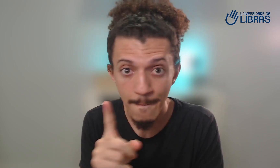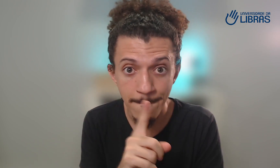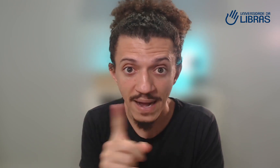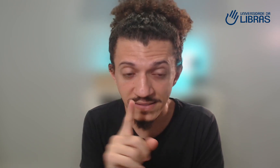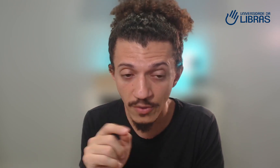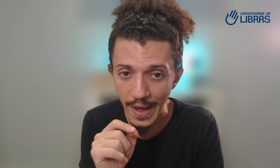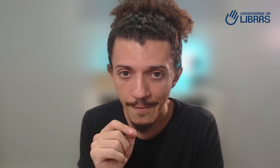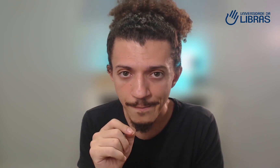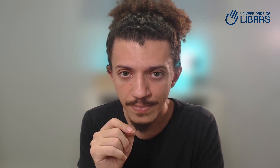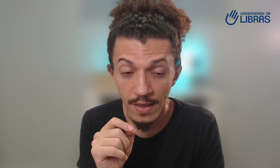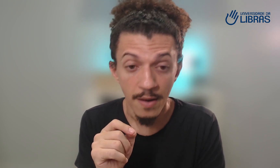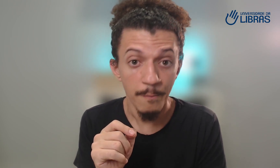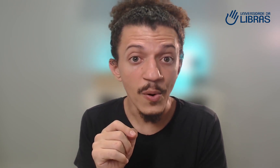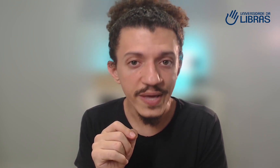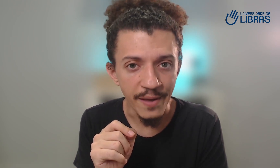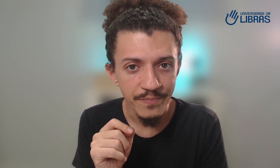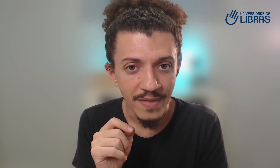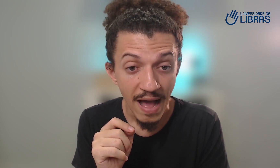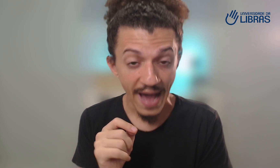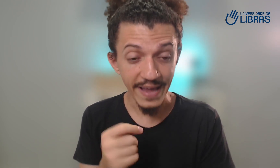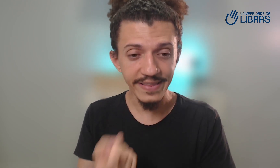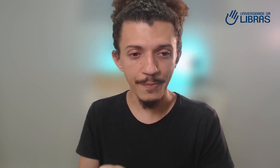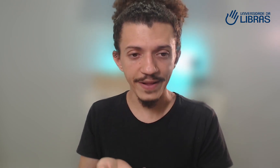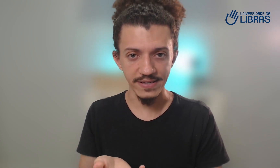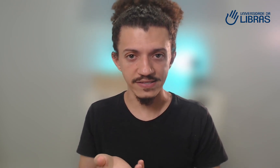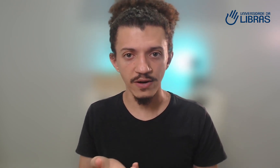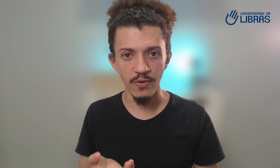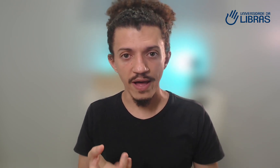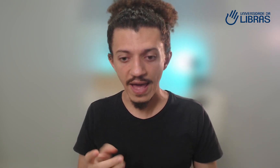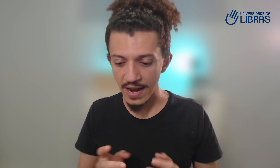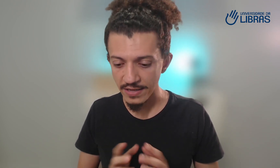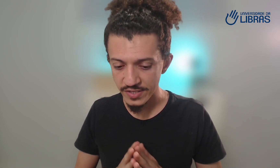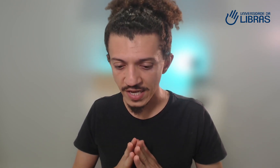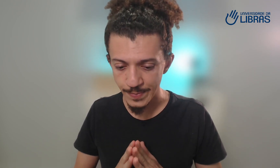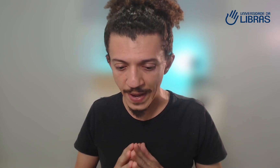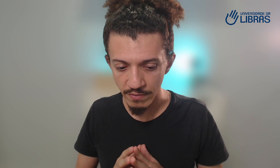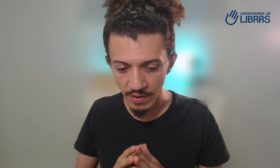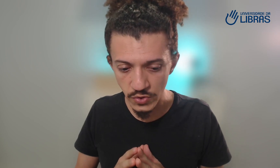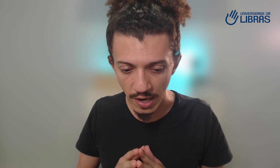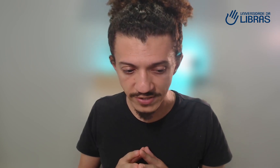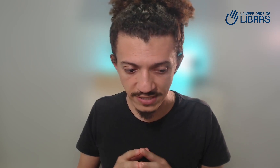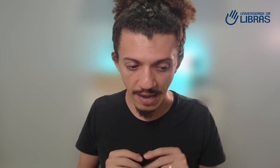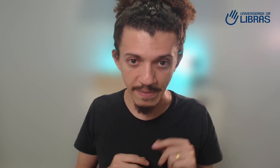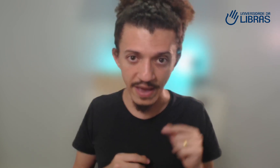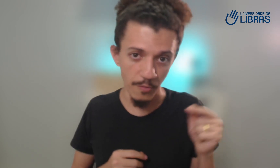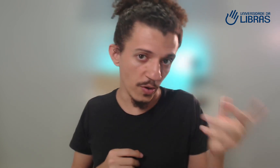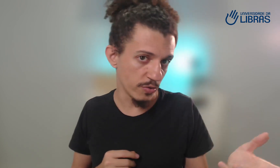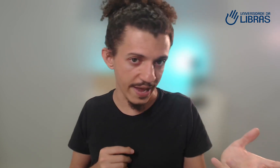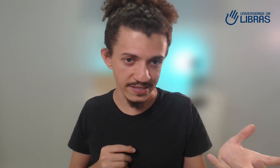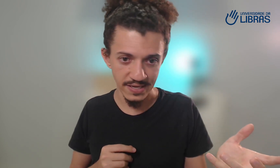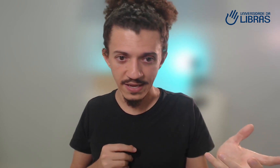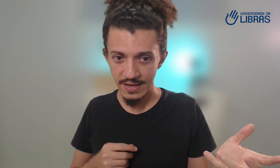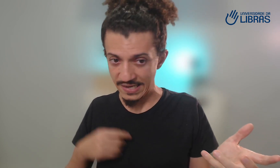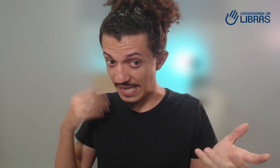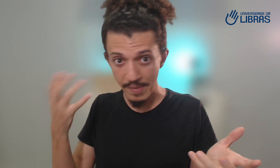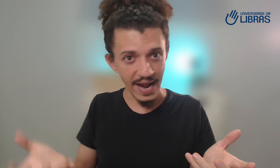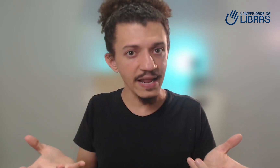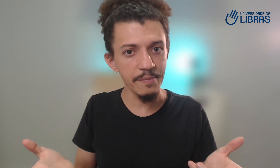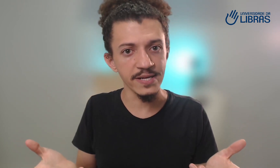Mas não é. Por quê? A interpretação diz respeito não só a você saber o português e saber a Libras.